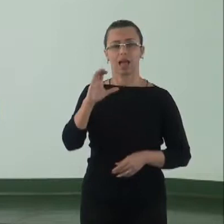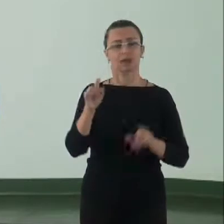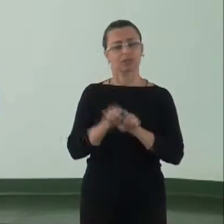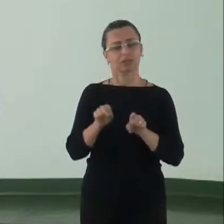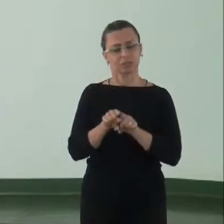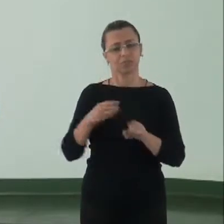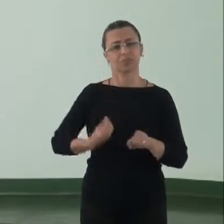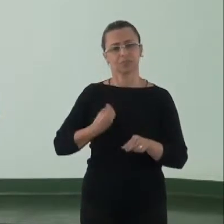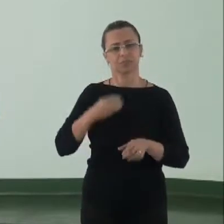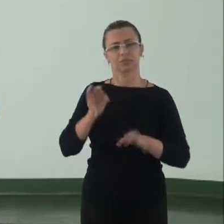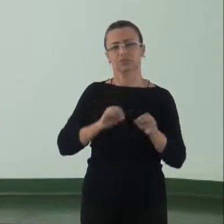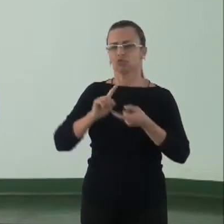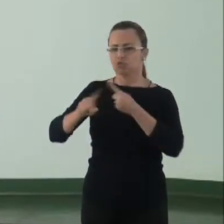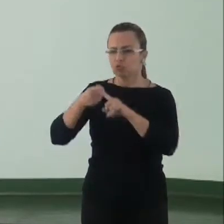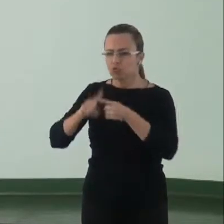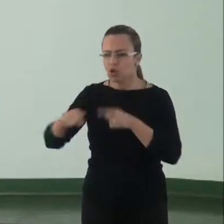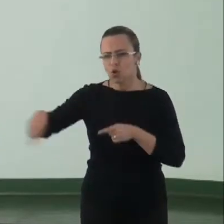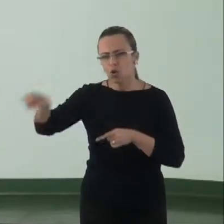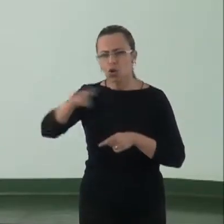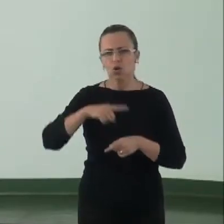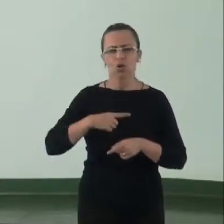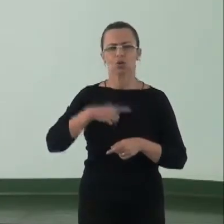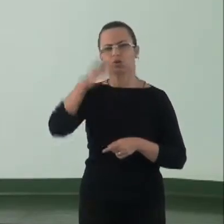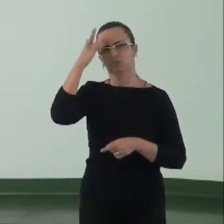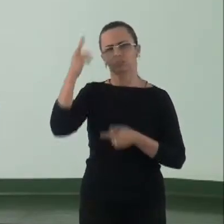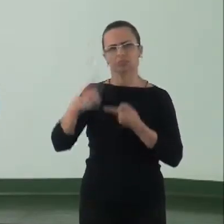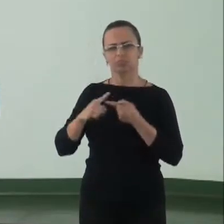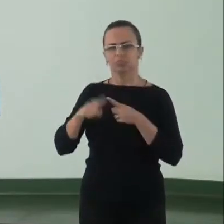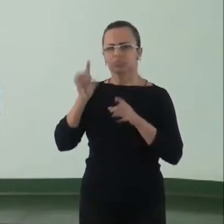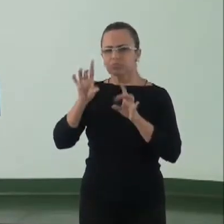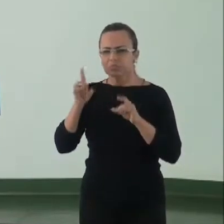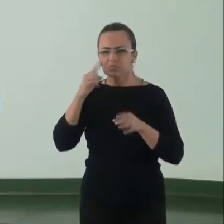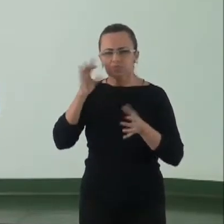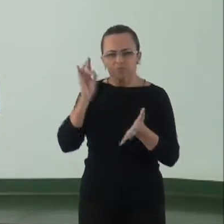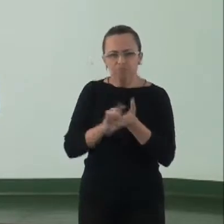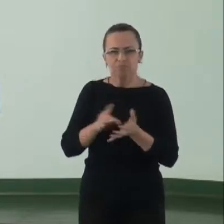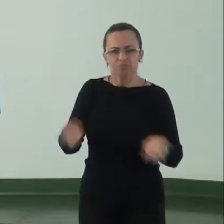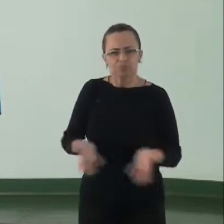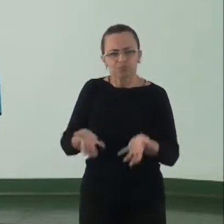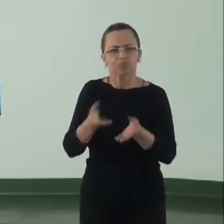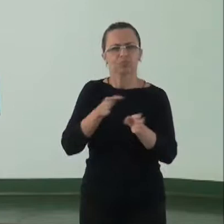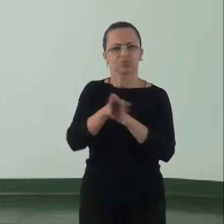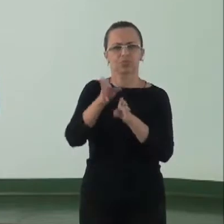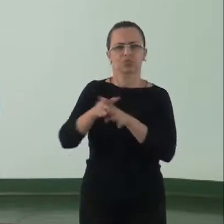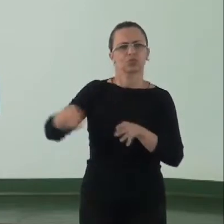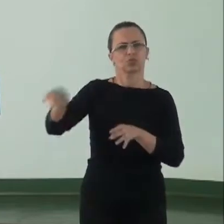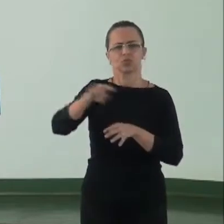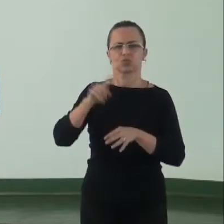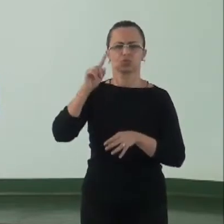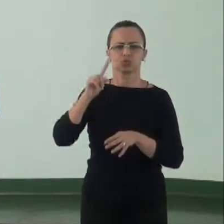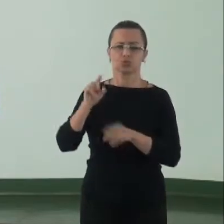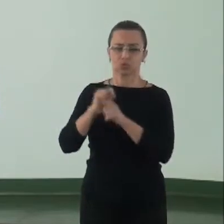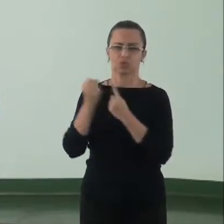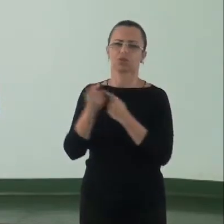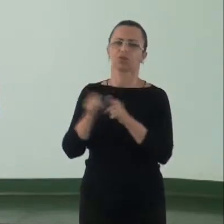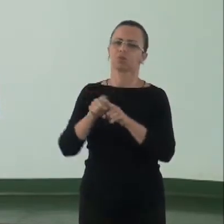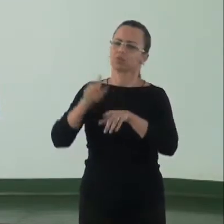dialogados com os movimentos sociais e especialistas buscando efetividade e informando a sociedade sobre sua execução.